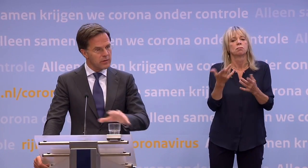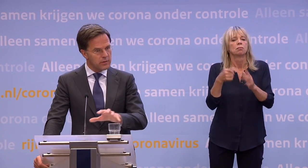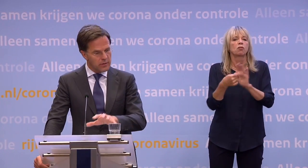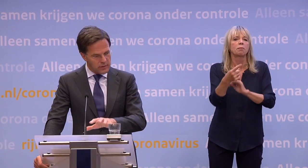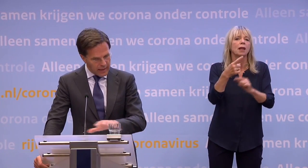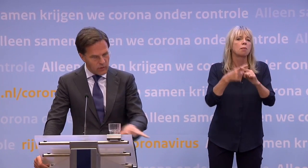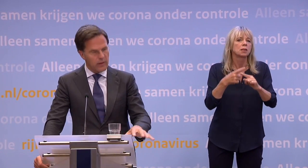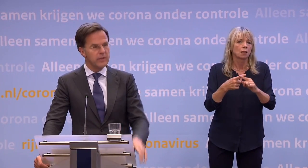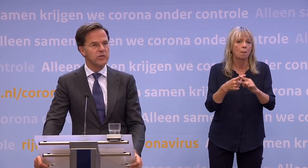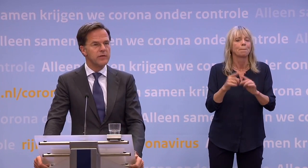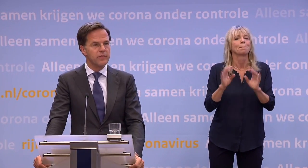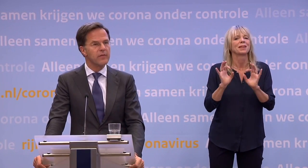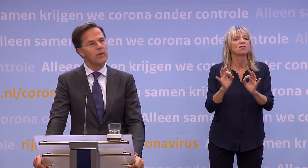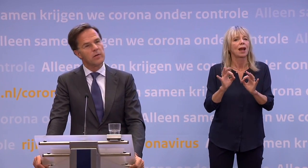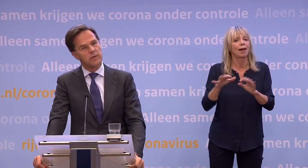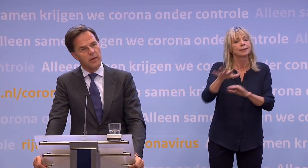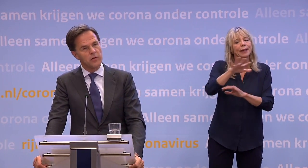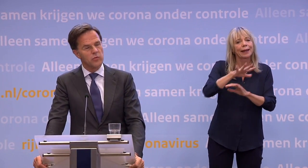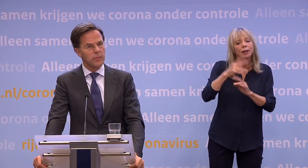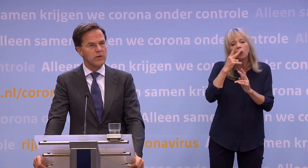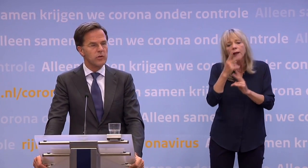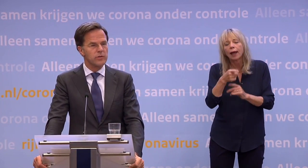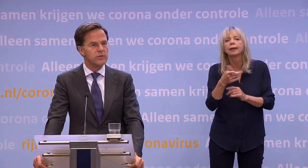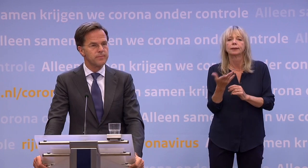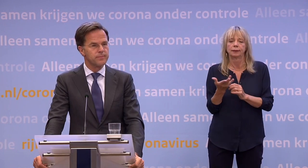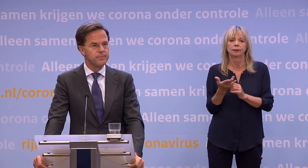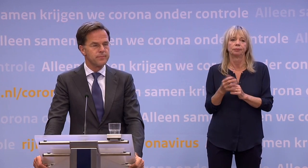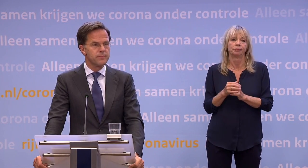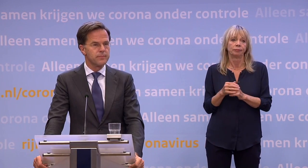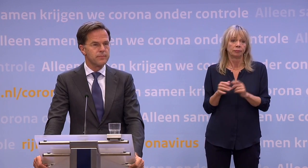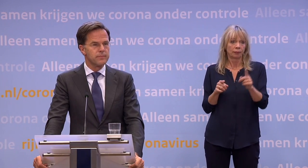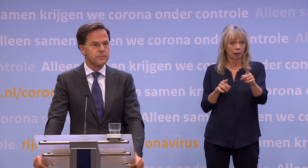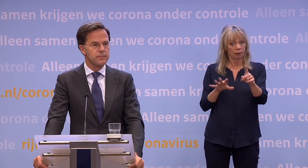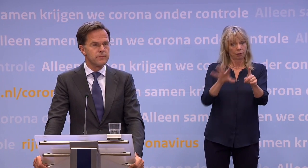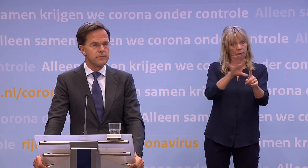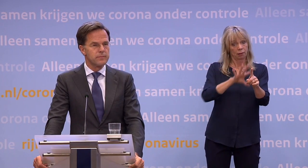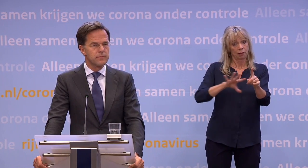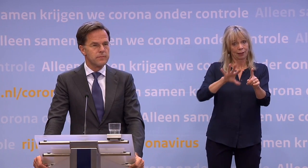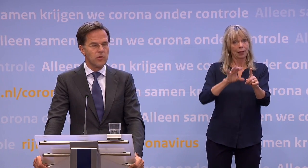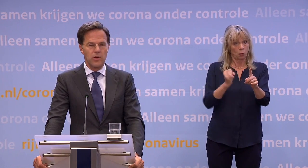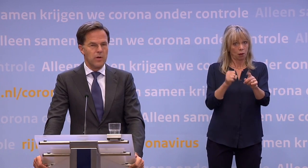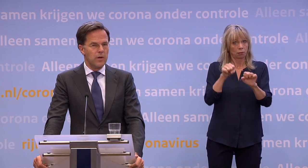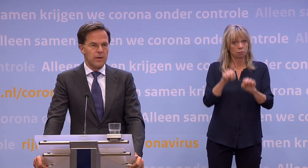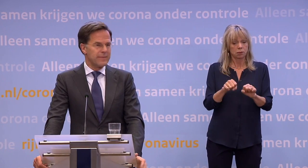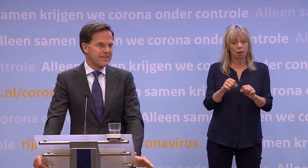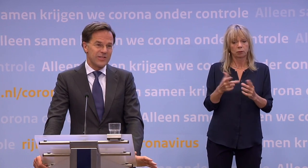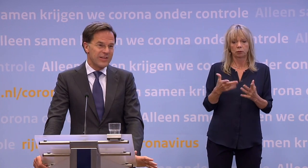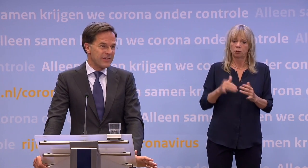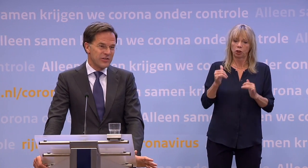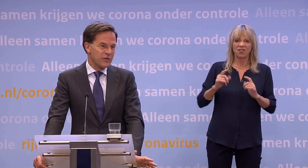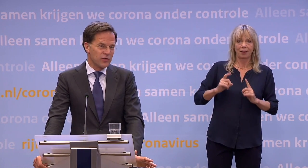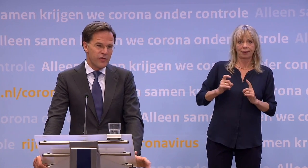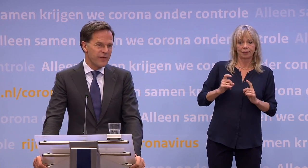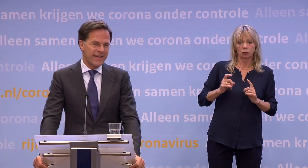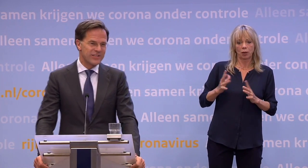Maar dat is dan een regionaal initiatief waar wel de landelijke unit op aangesloten is. En kan dan een regio besluiten op wat er te veel toeristen zijn? Ik bedoel, wat